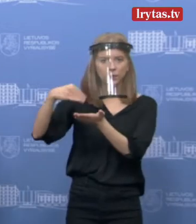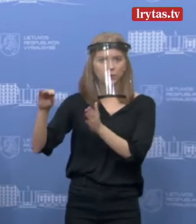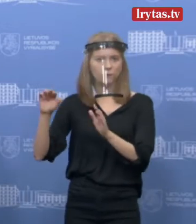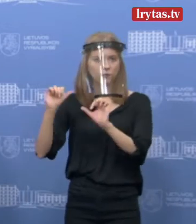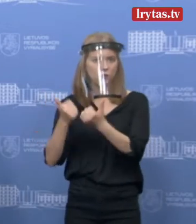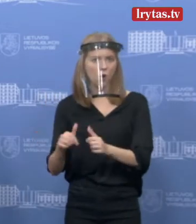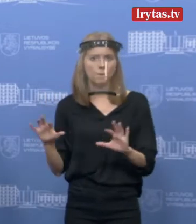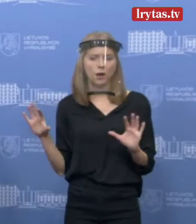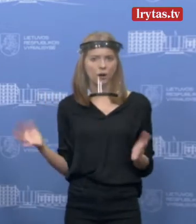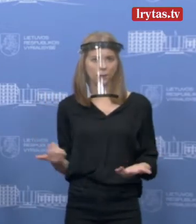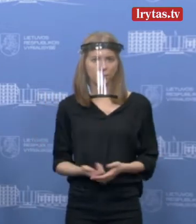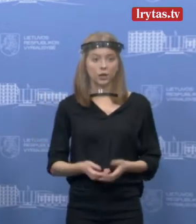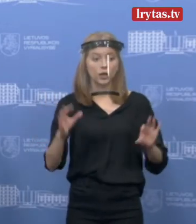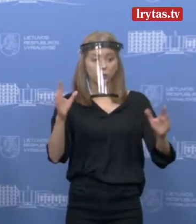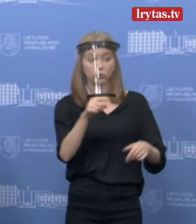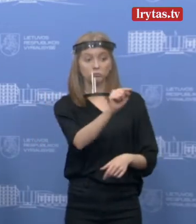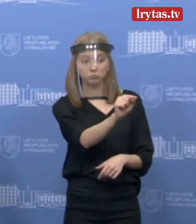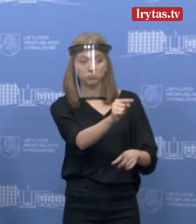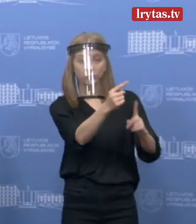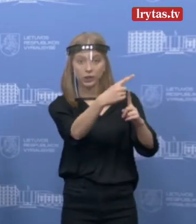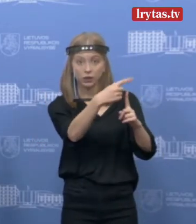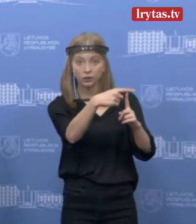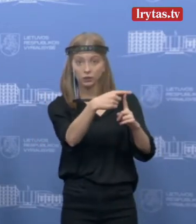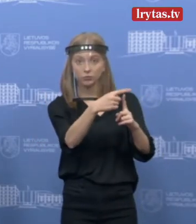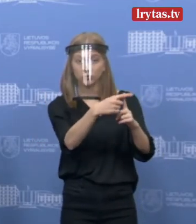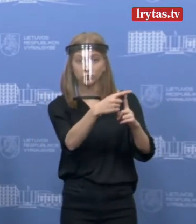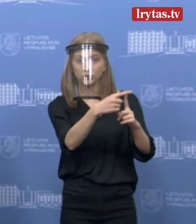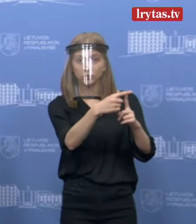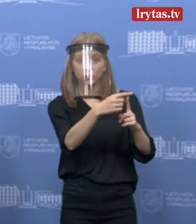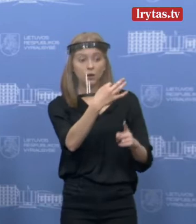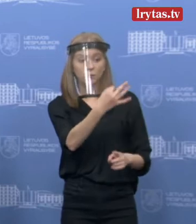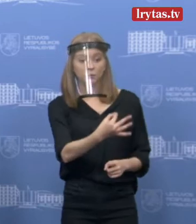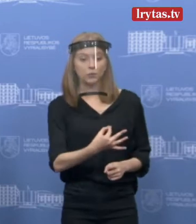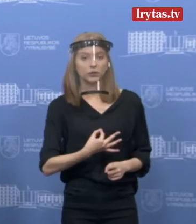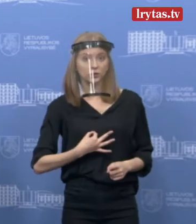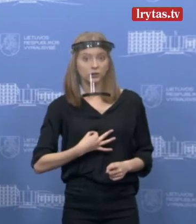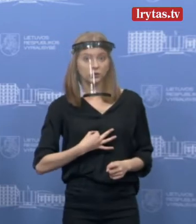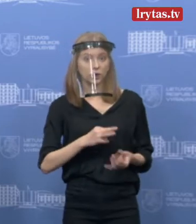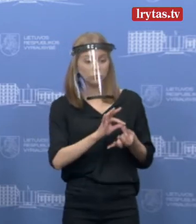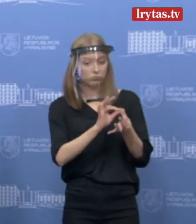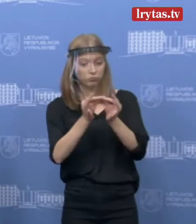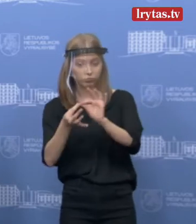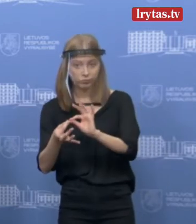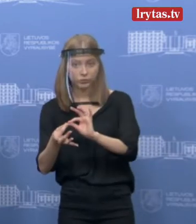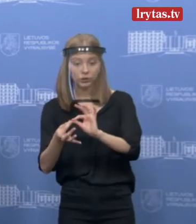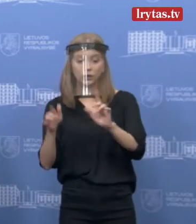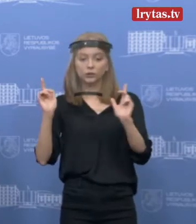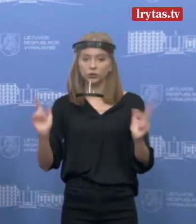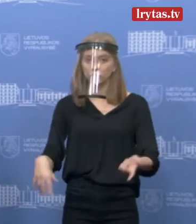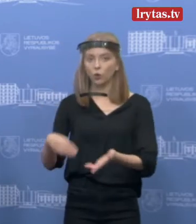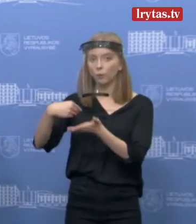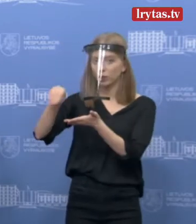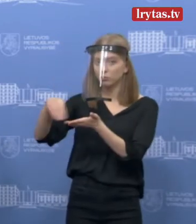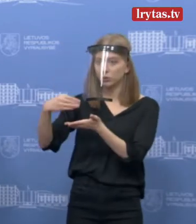Ir jeigu viešųjų pirkimų tarnybos pozicija bus akivaizdi ir aiški, tai turėsime grįžti prie įprastinių viešųjų